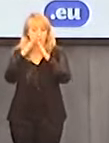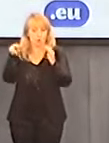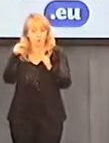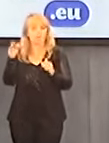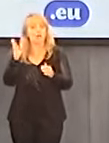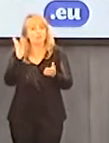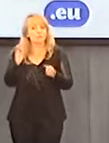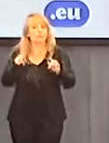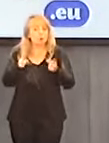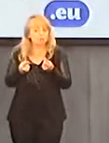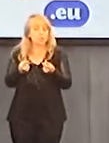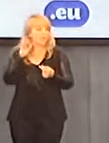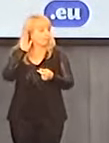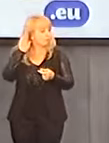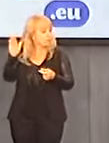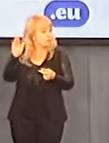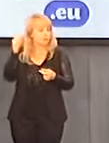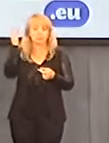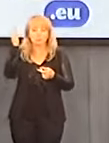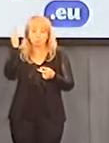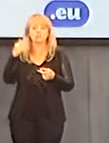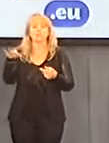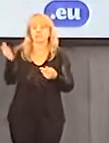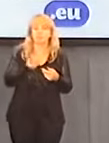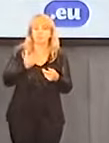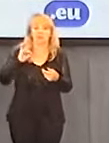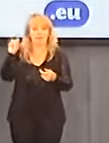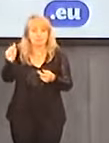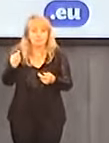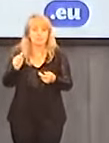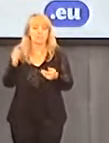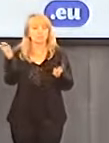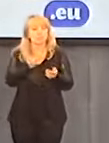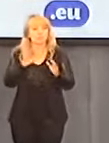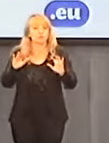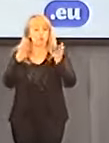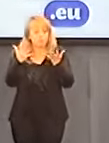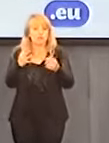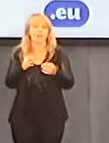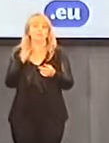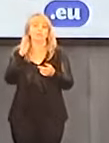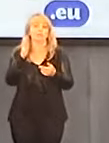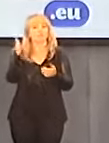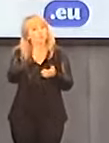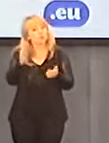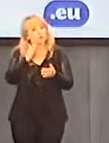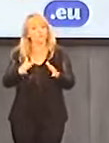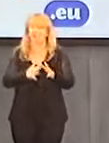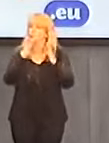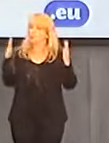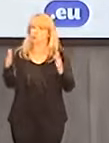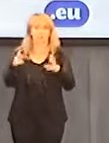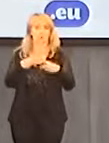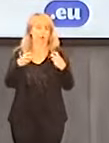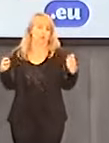wysłuchanie publiczne, zaprosimy ekspertów, zaprosimy ofiary i przygotujemy szereg rozwiązań. pomożemy